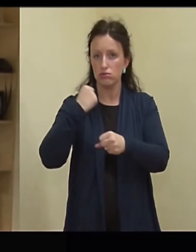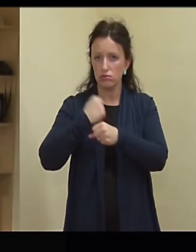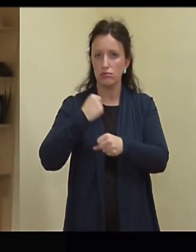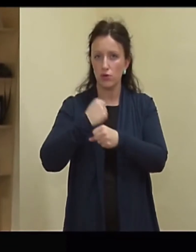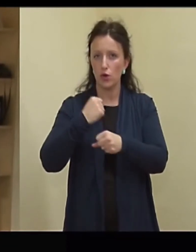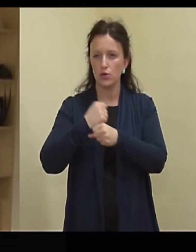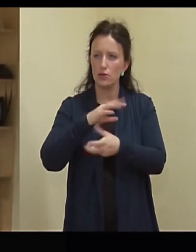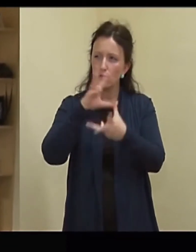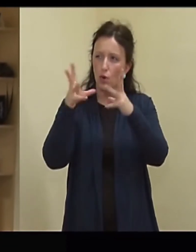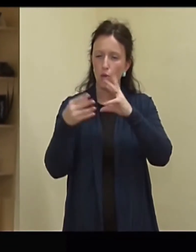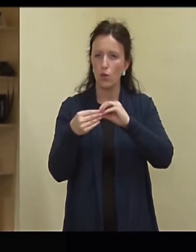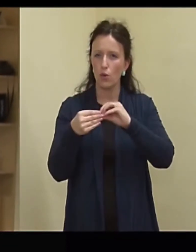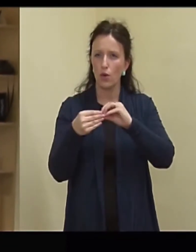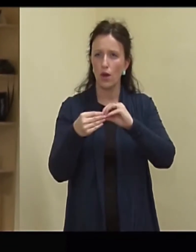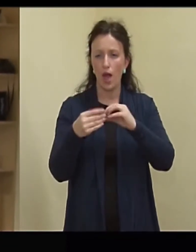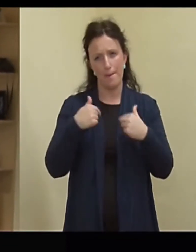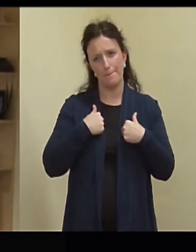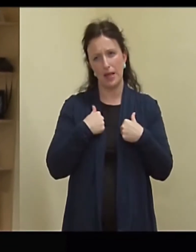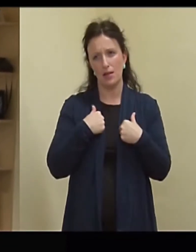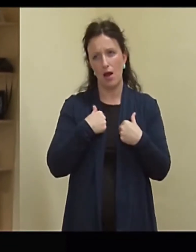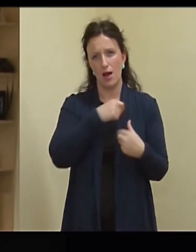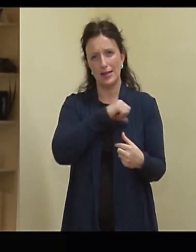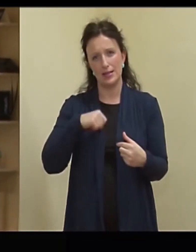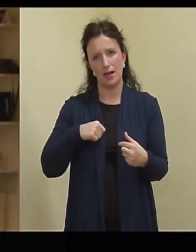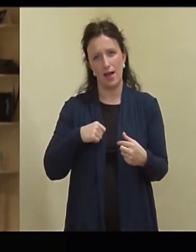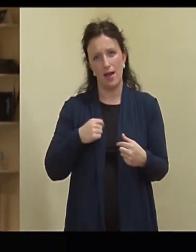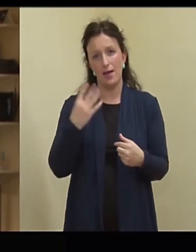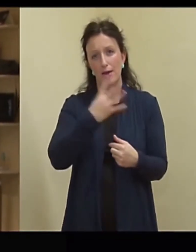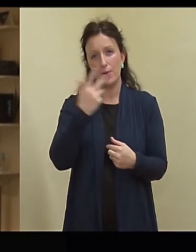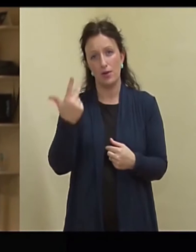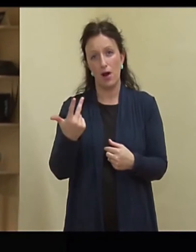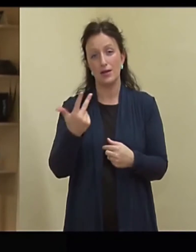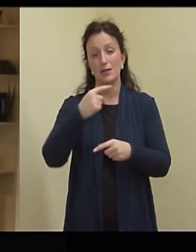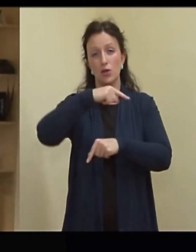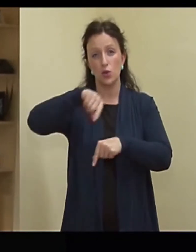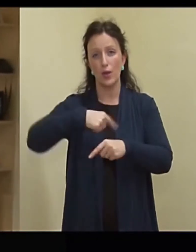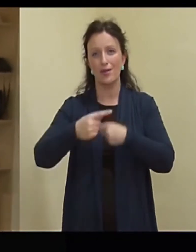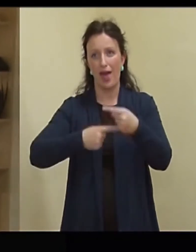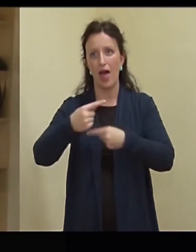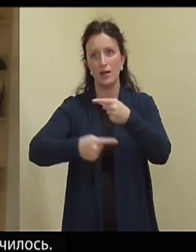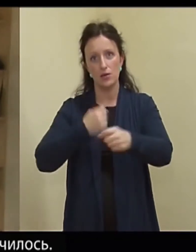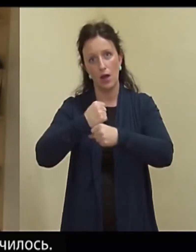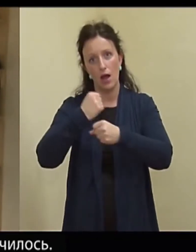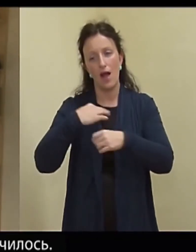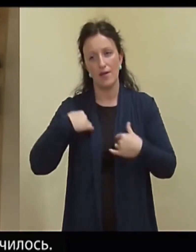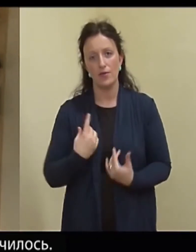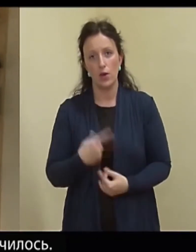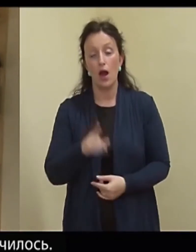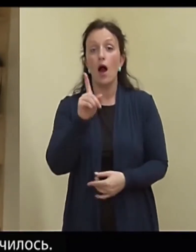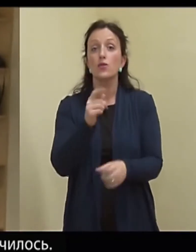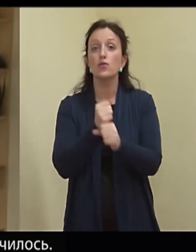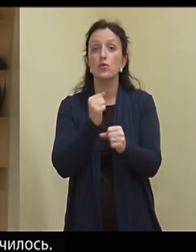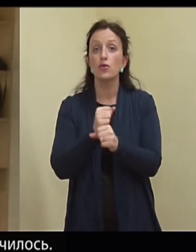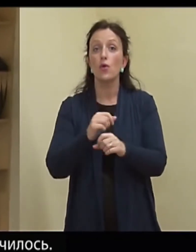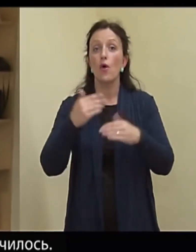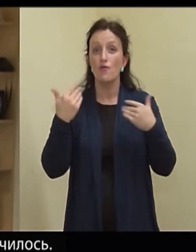Töötasid kokku, noh, mina isiklikult töötasin järjest 48 tundi, üsna väsitu oli. Aga tööga saime tehtud,